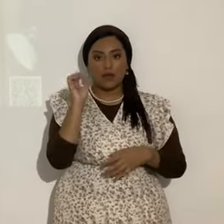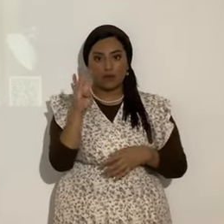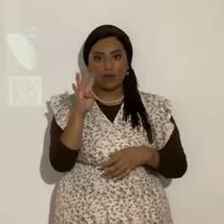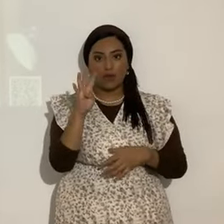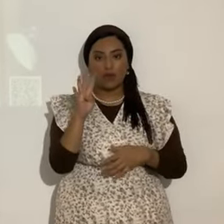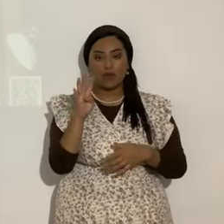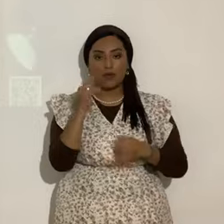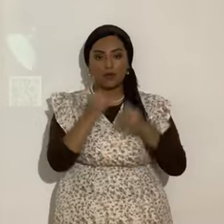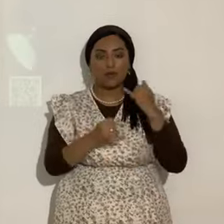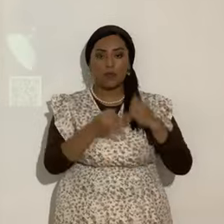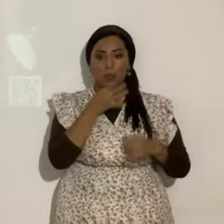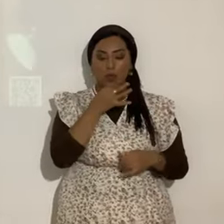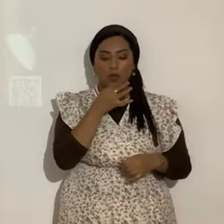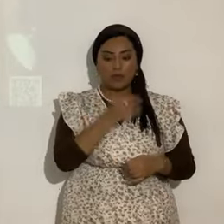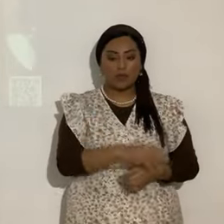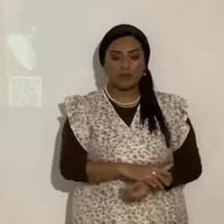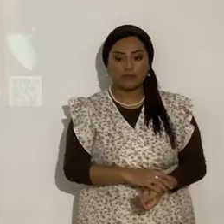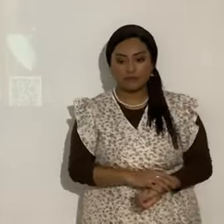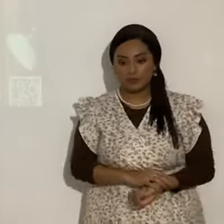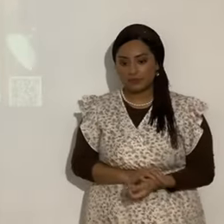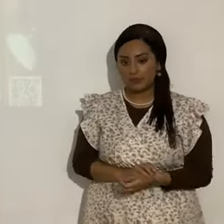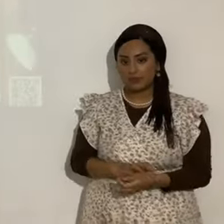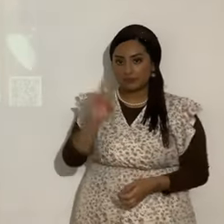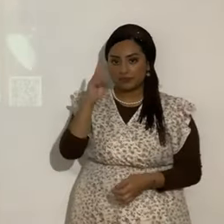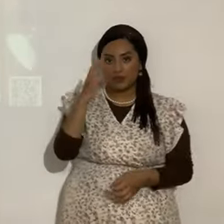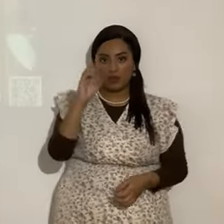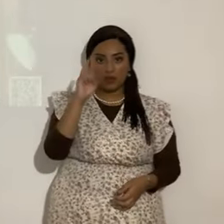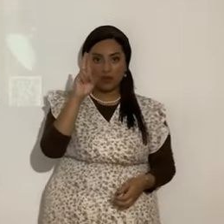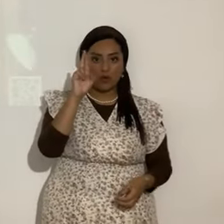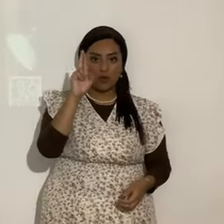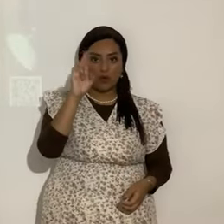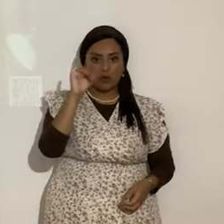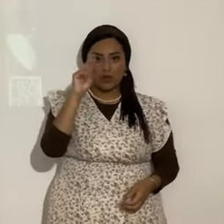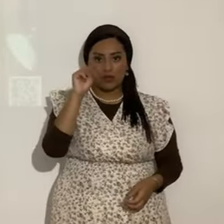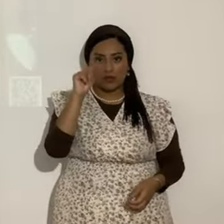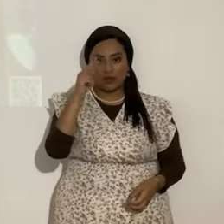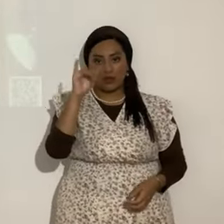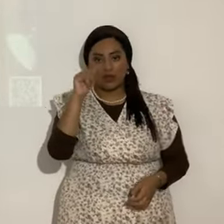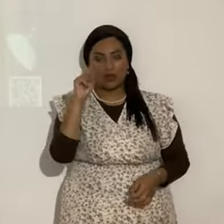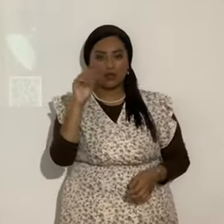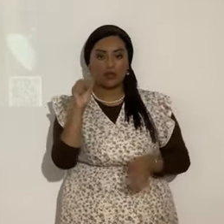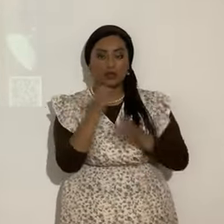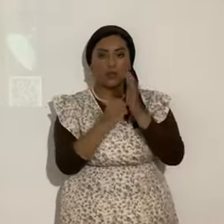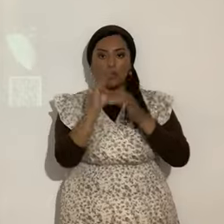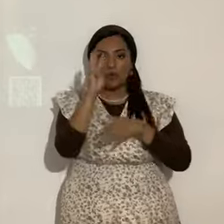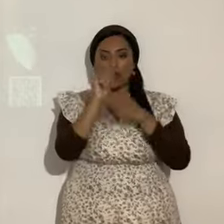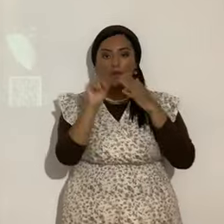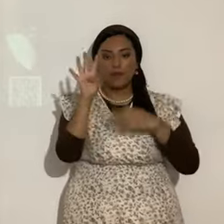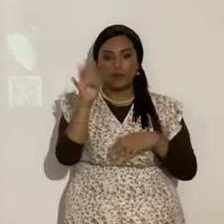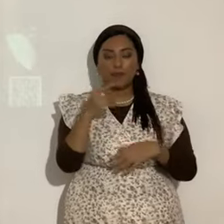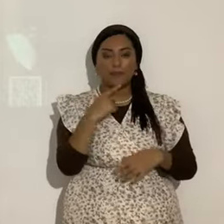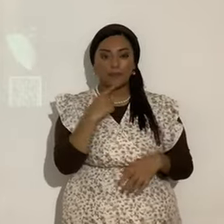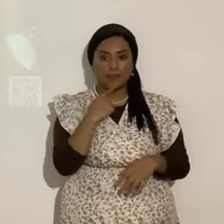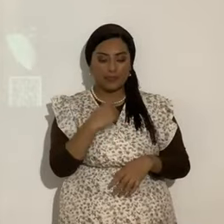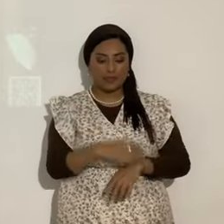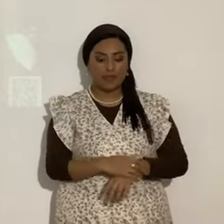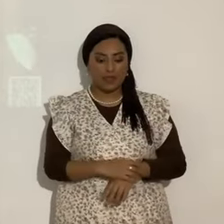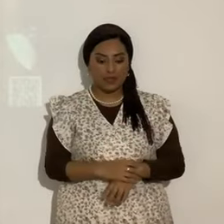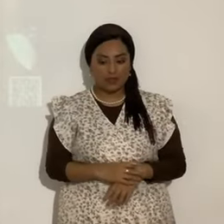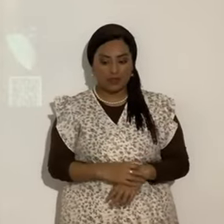ya voy terminando segunda de corintios 4 4 dice bueno yo los espero hermanos segunda de corintios 4 4